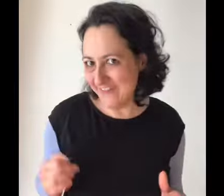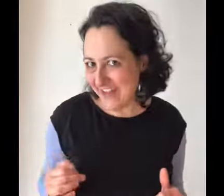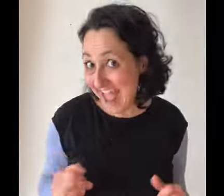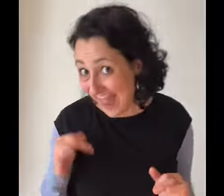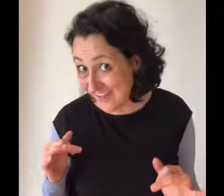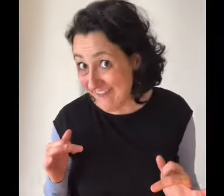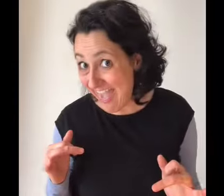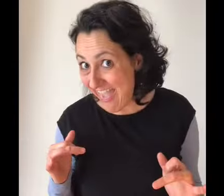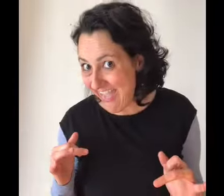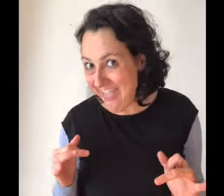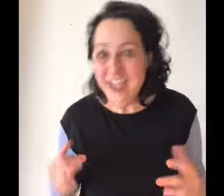vinello, va?